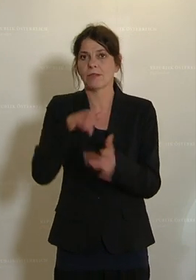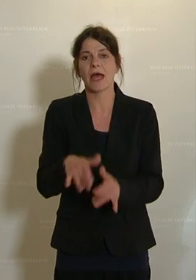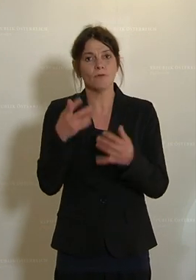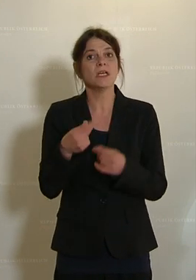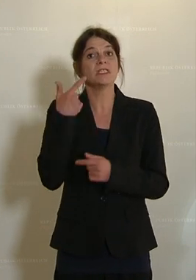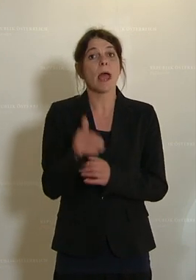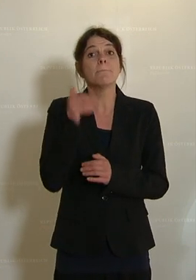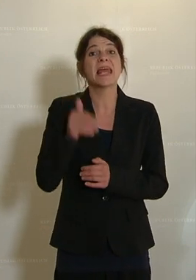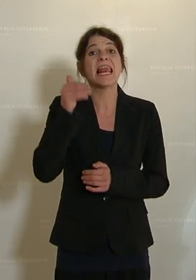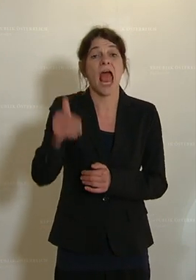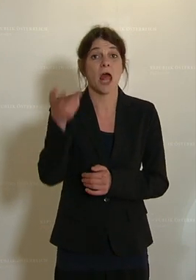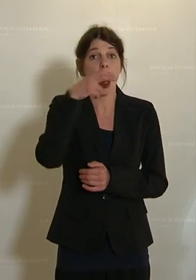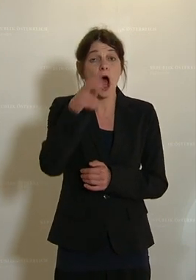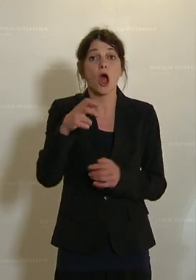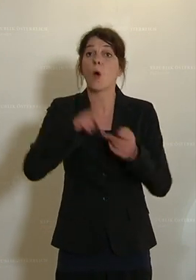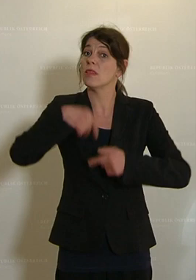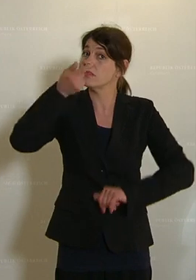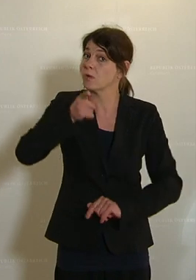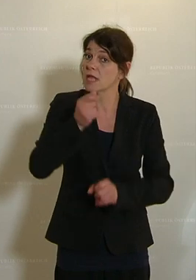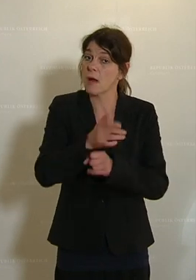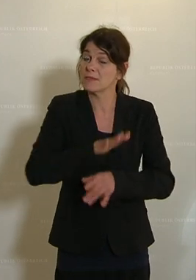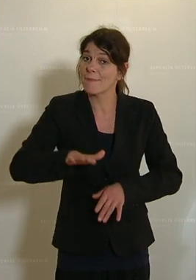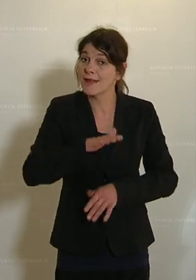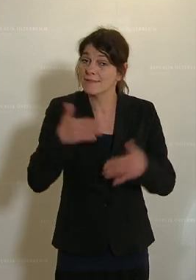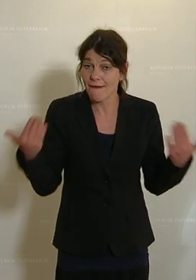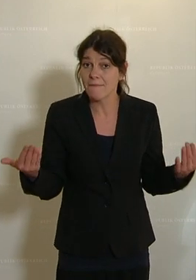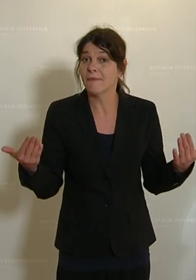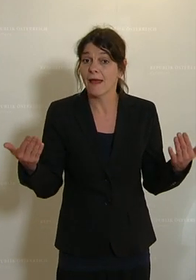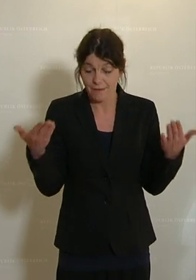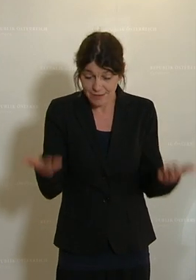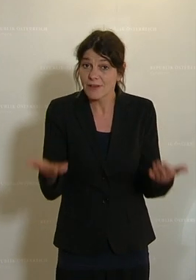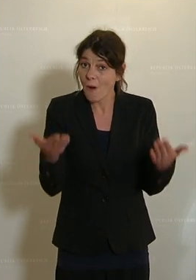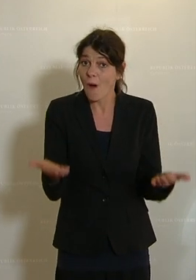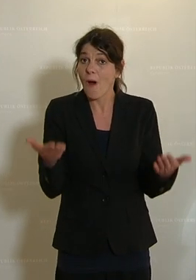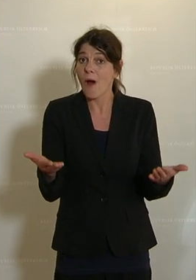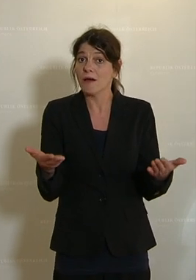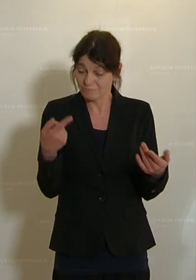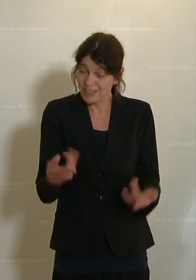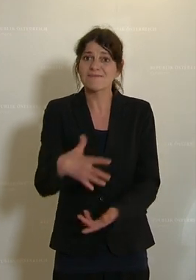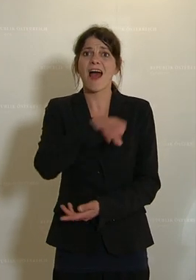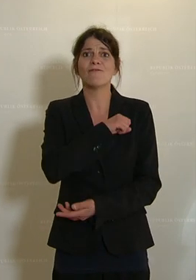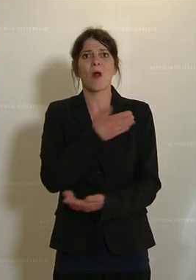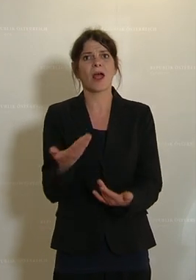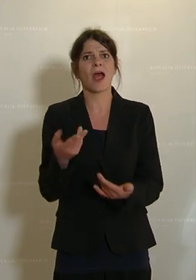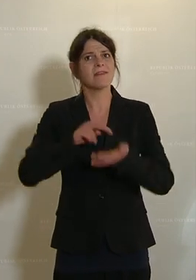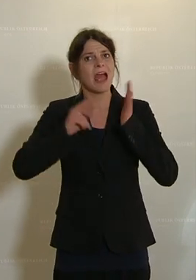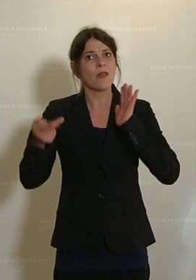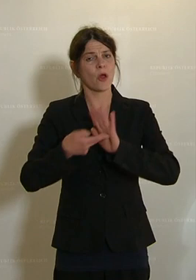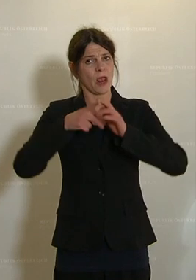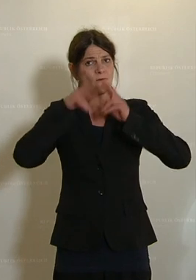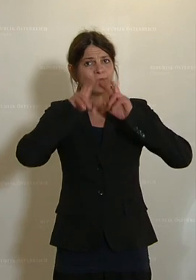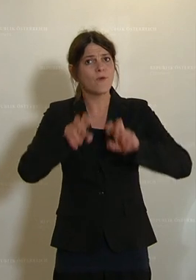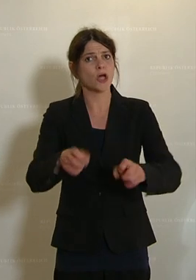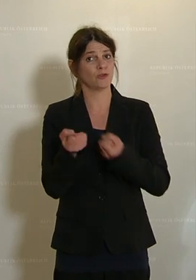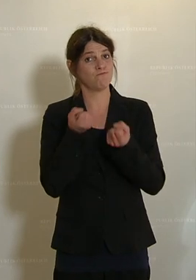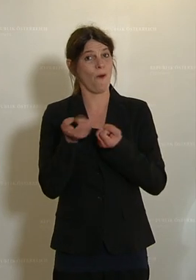von 2 Milliarden Euro und 1.000 Arbeitsplätzen. Das ist erfolgreiche Technologie und